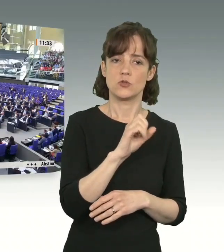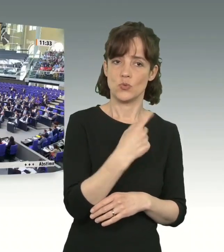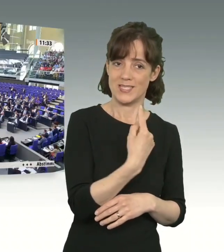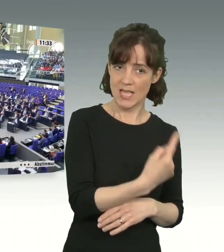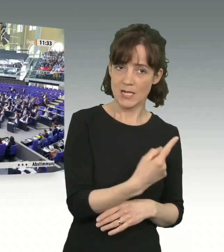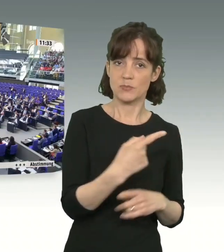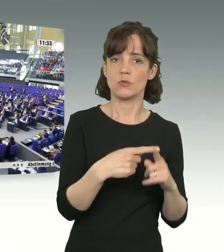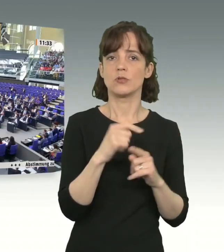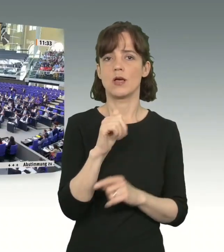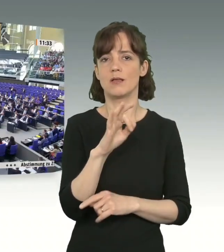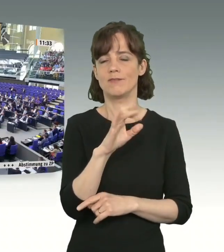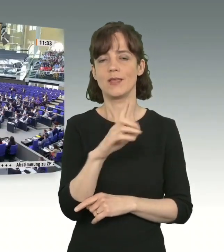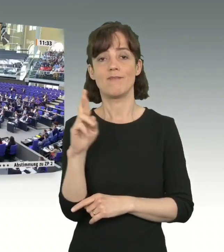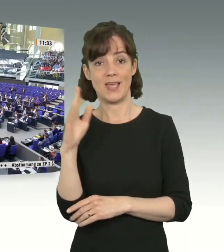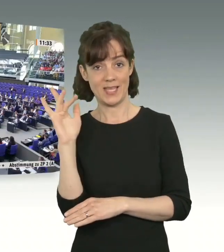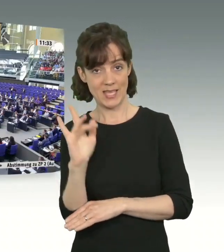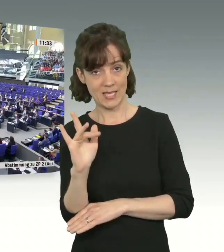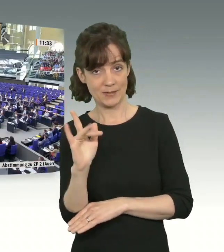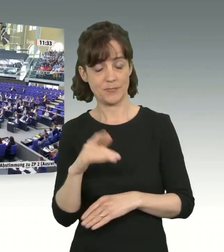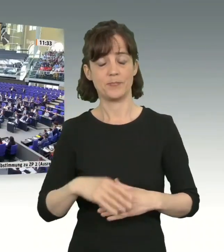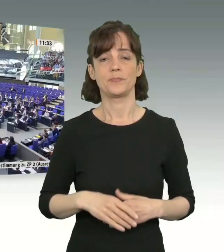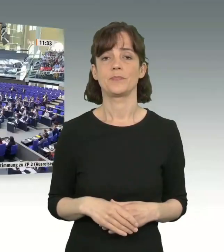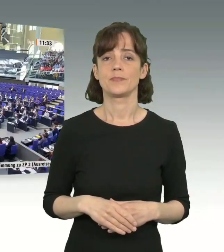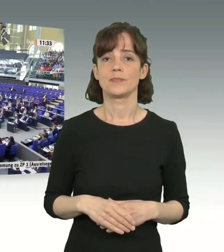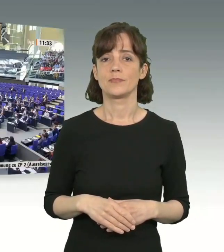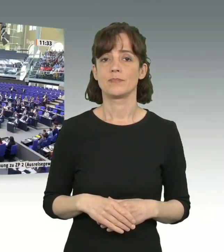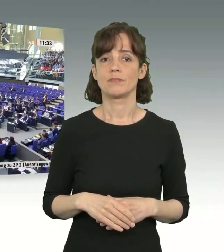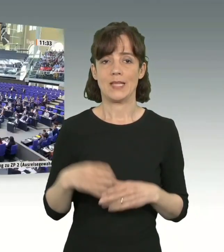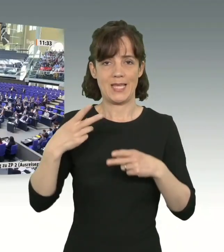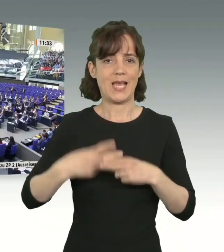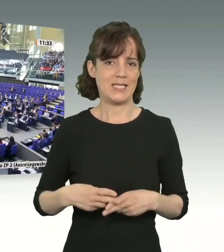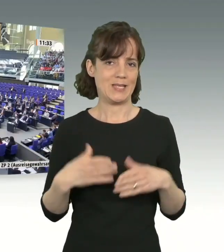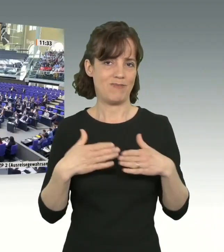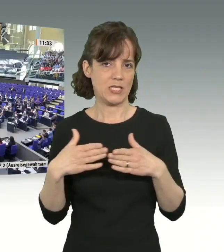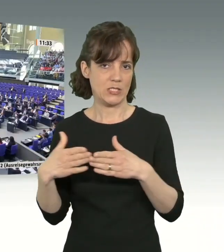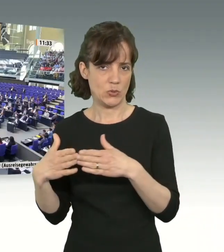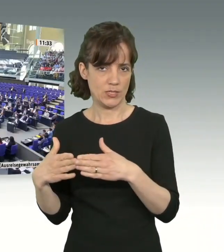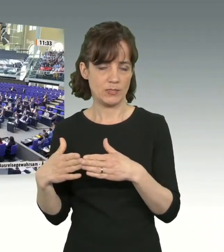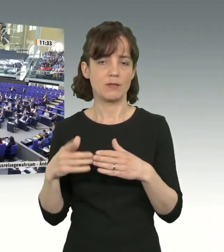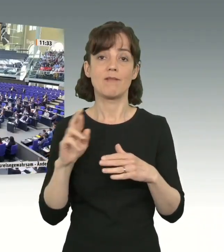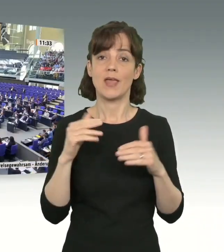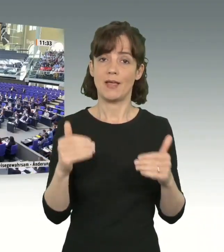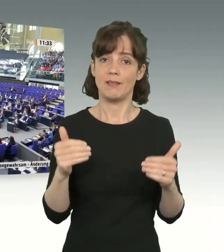Wer stimmt dagegen? Das sind alle übrigen Fraktionen. Wer enthält sich?